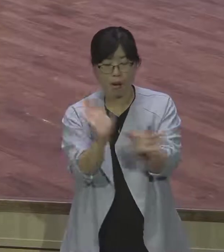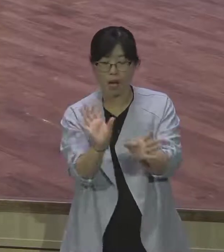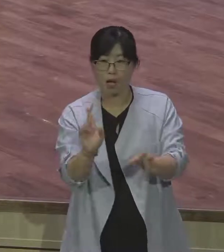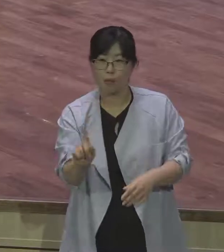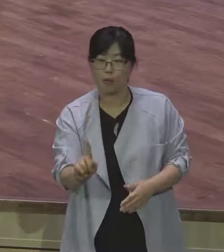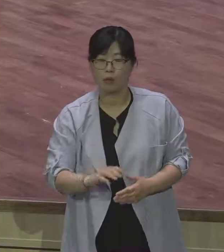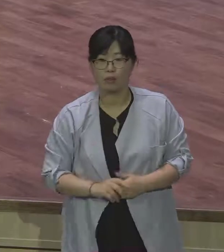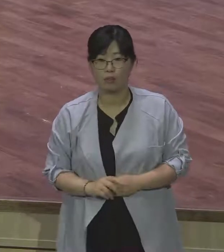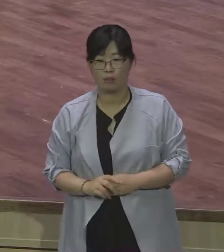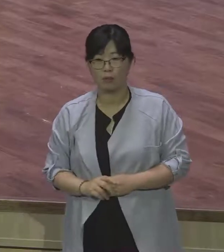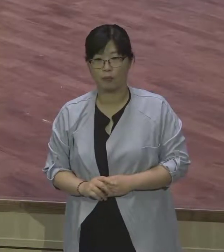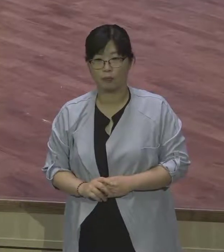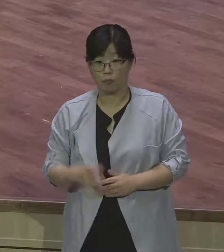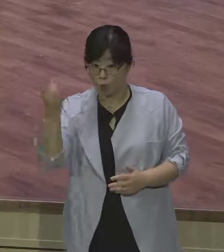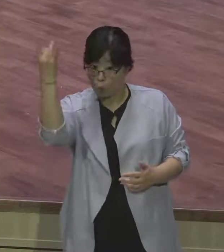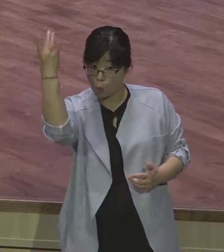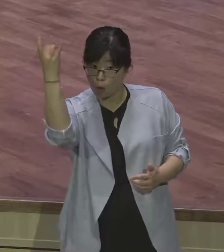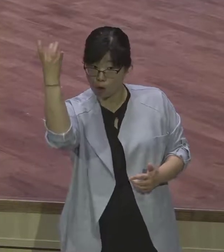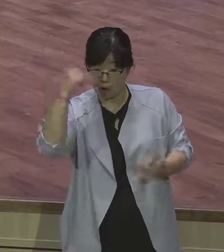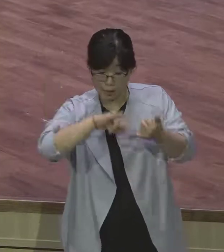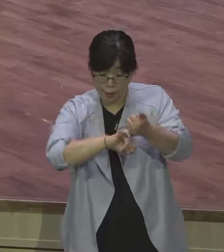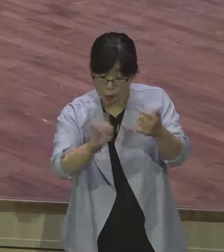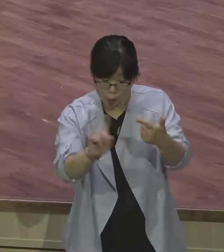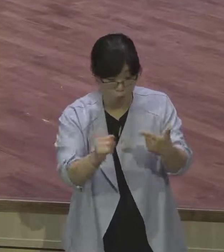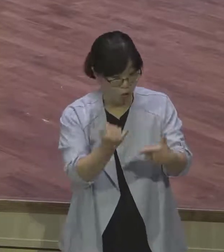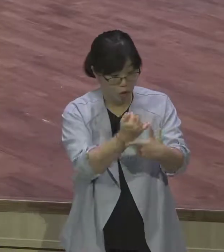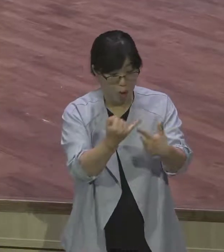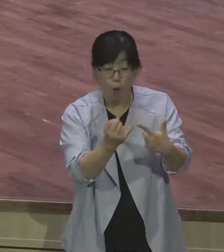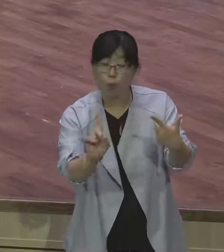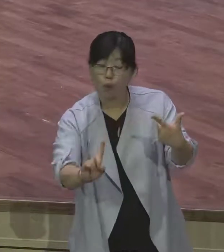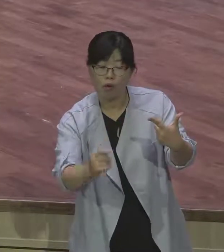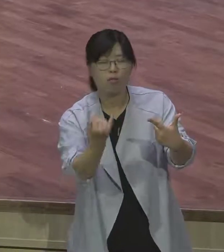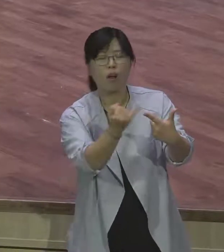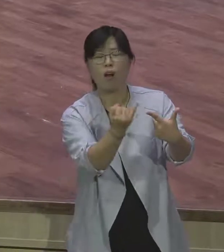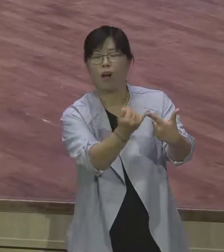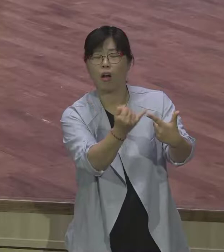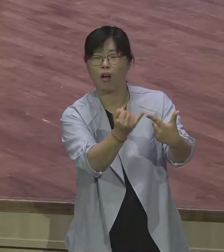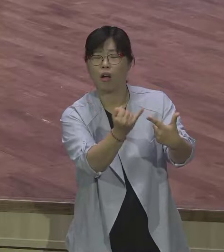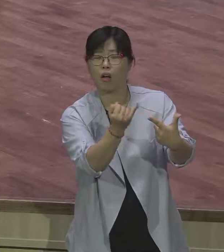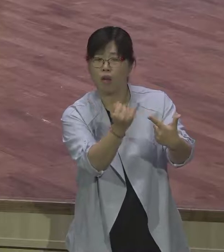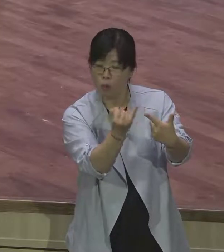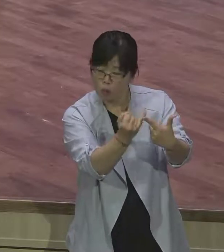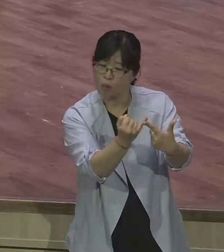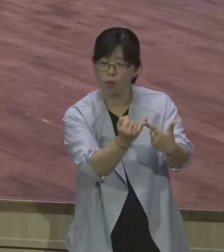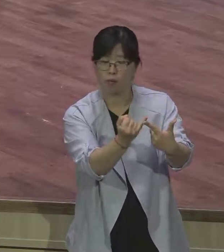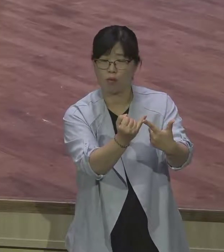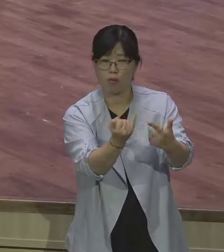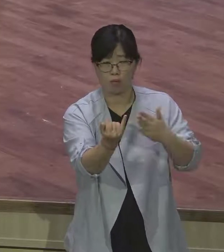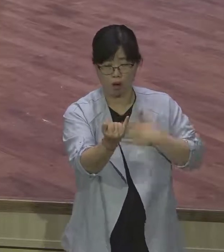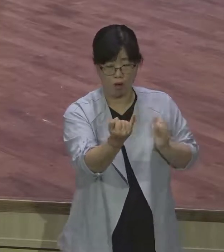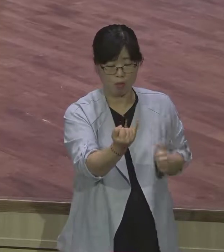딸 라엘이 레아가 레아를 라엘 대신에 집어넣습니다.